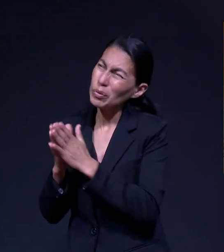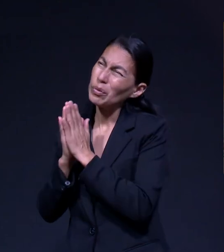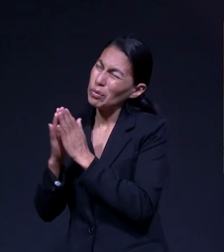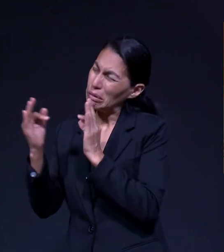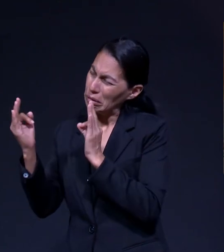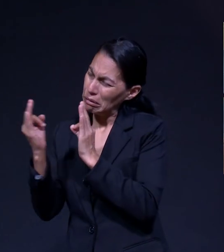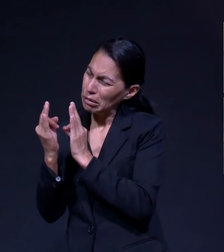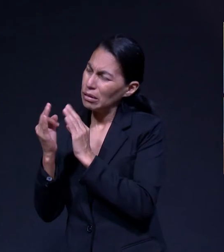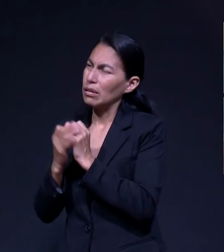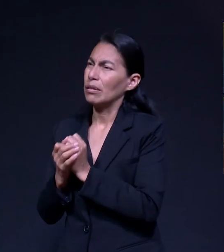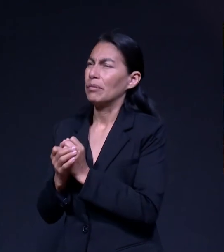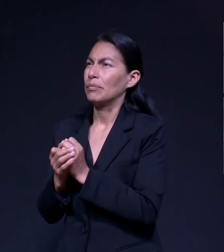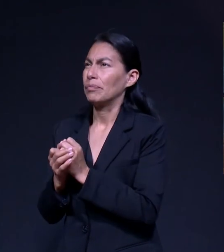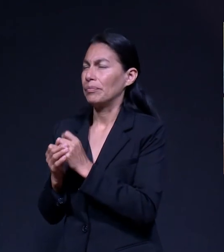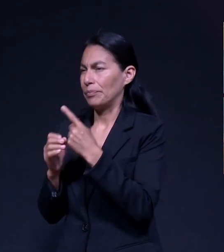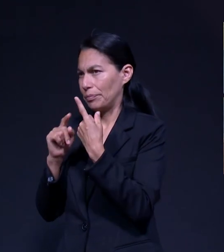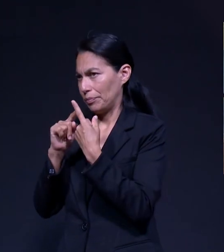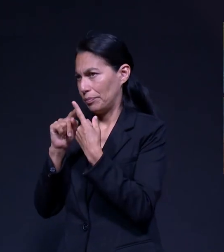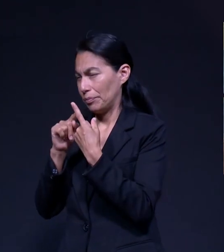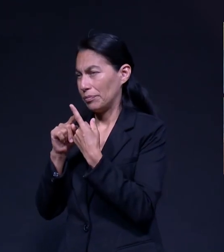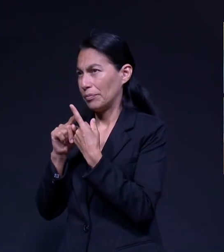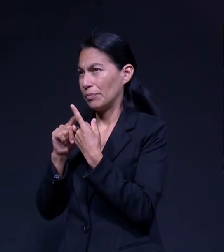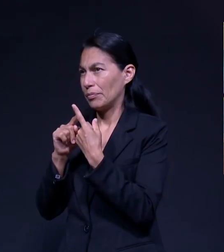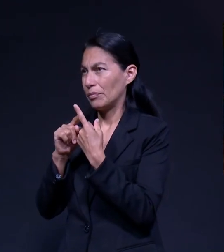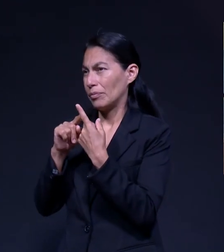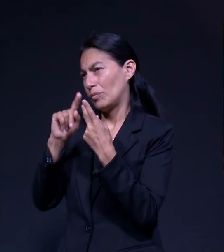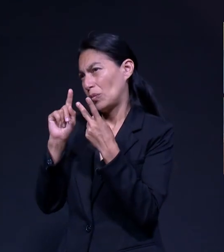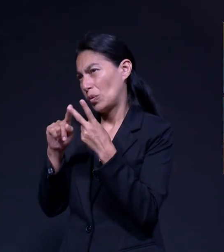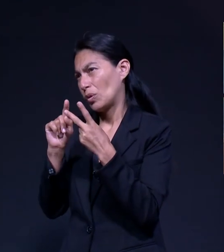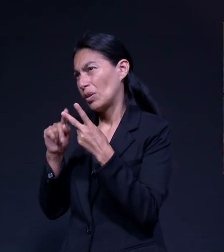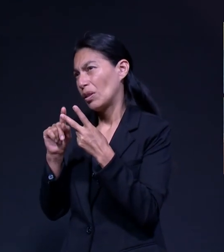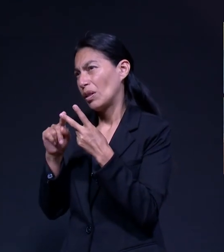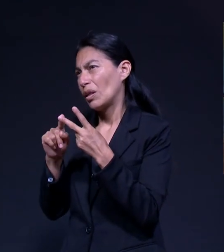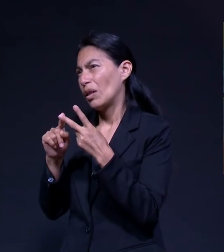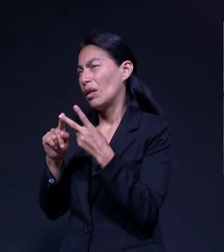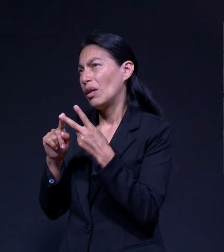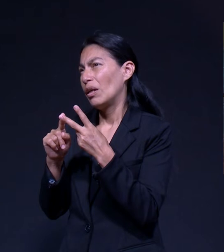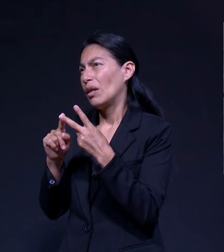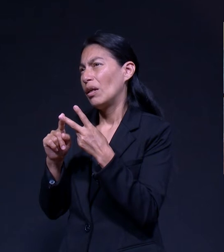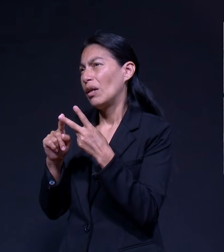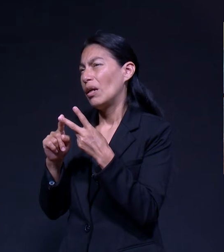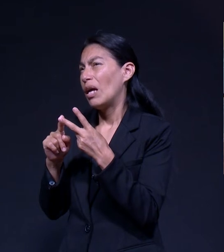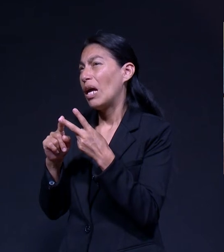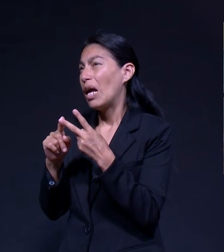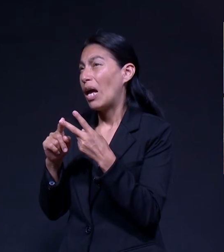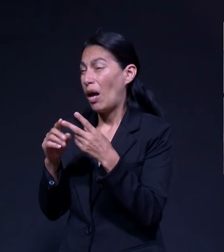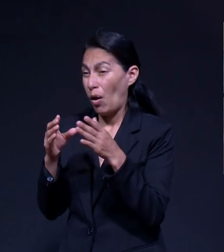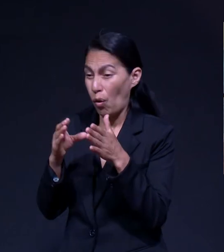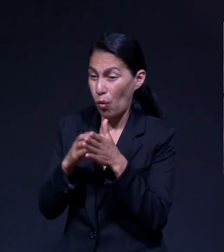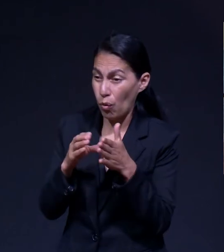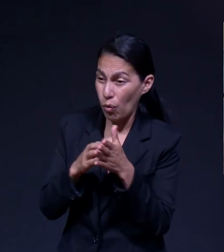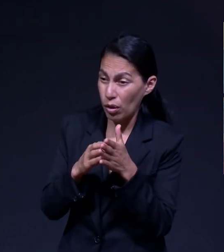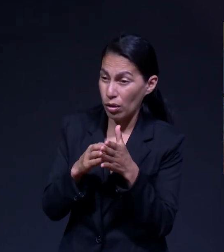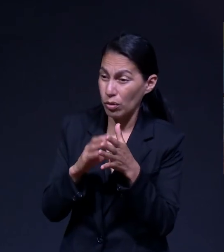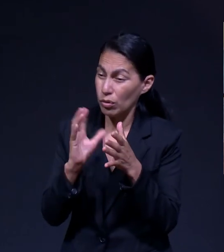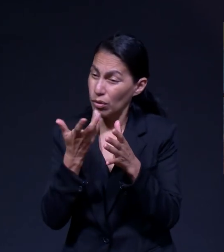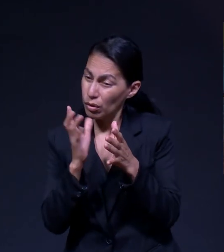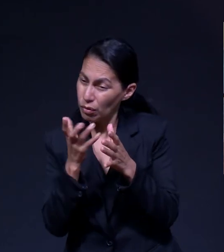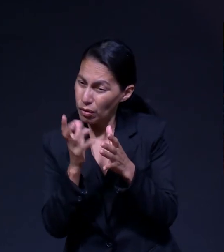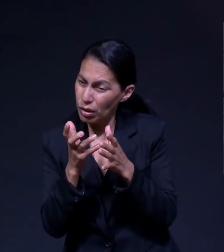Me Gustaría Que Ese Lugar También Tuviese Algunas Facilidades Como Lavandería Para No Tener Que Pagar Una